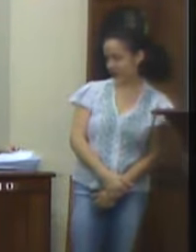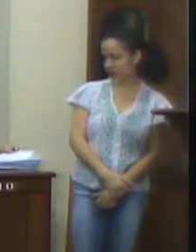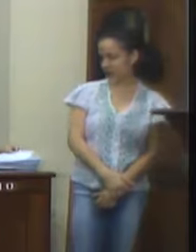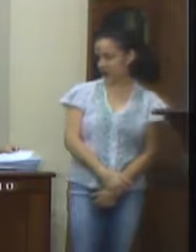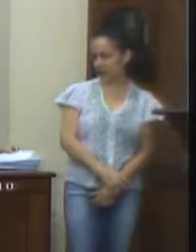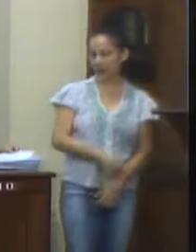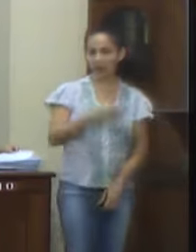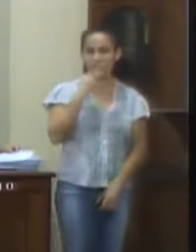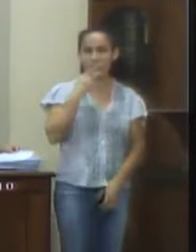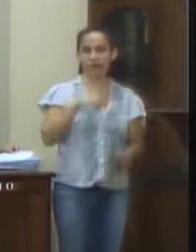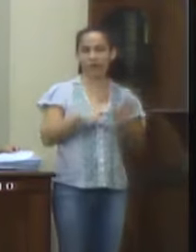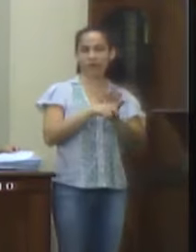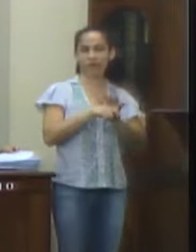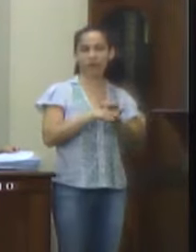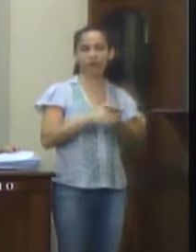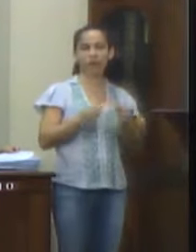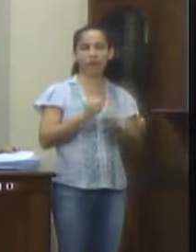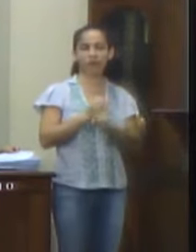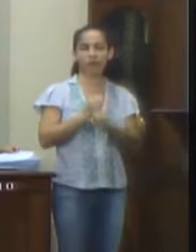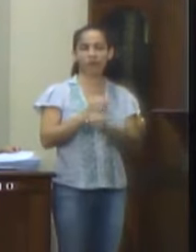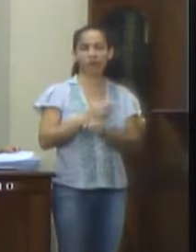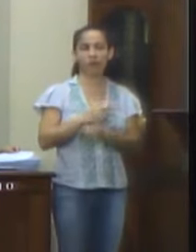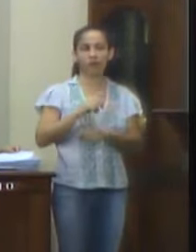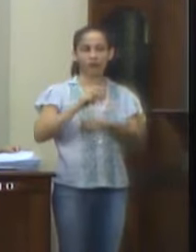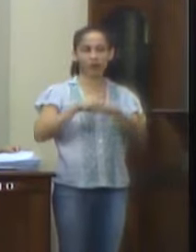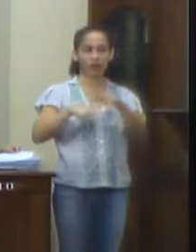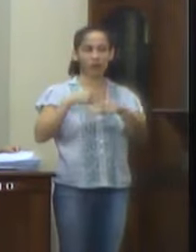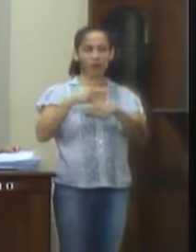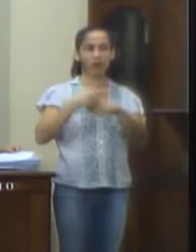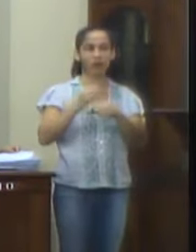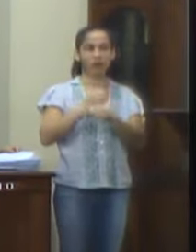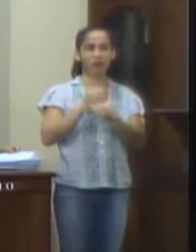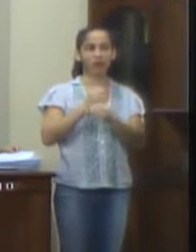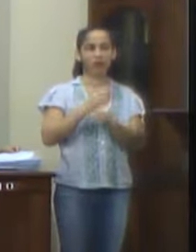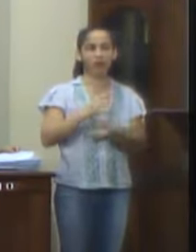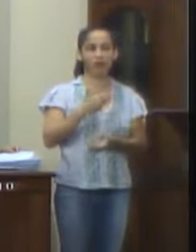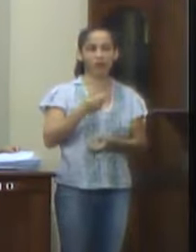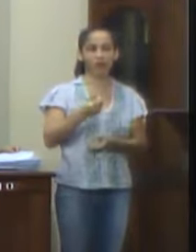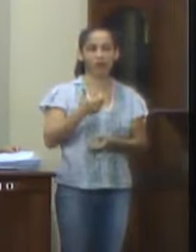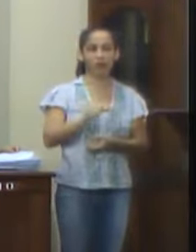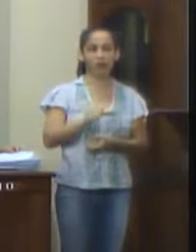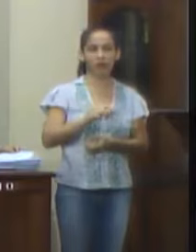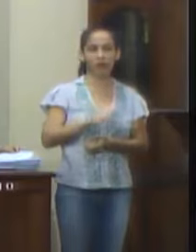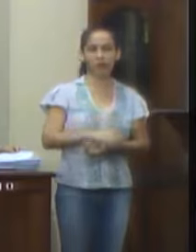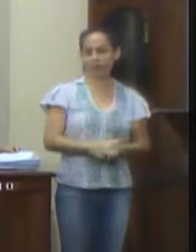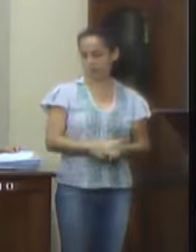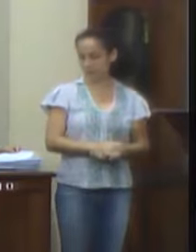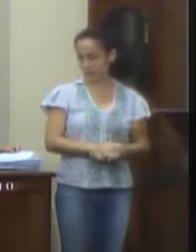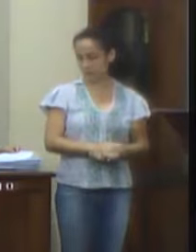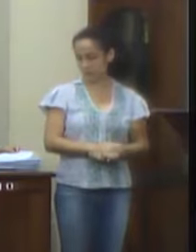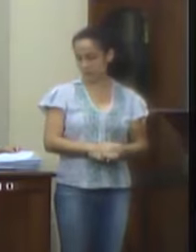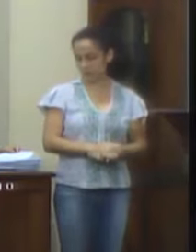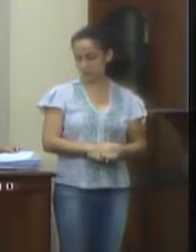Dispõe sobre a Lei Orçamentária anual para o exercício financeiro de 2019 e da Outras Providências.